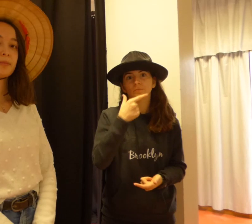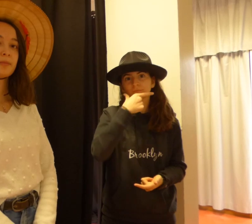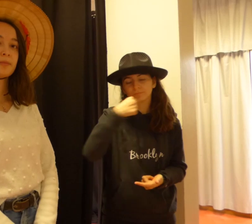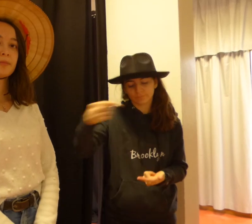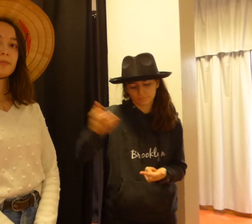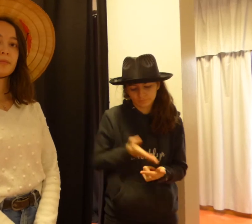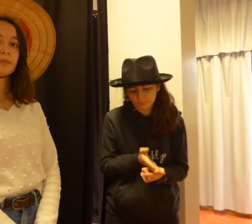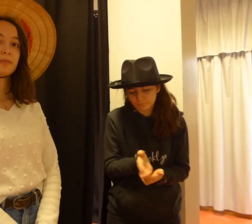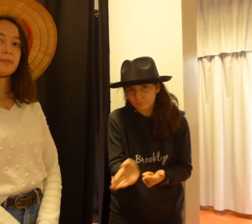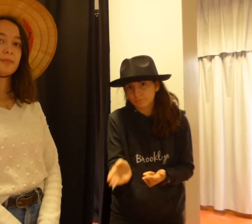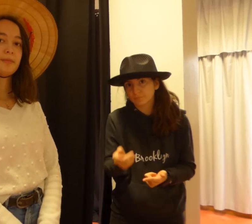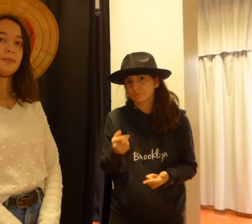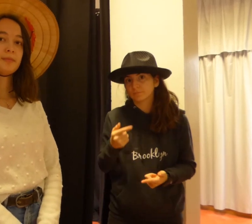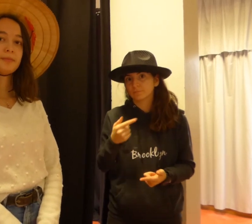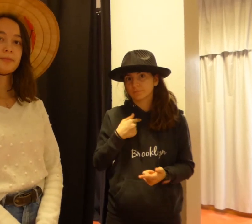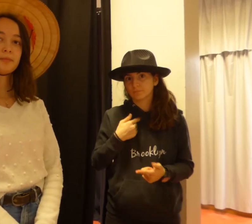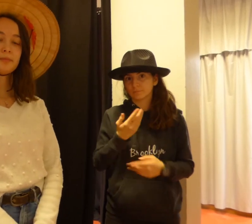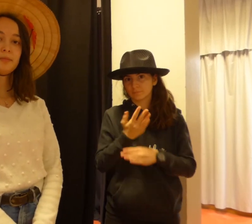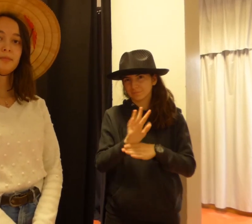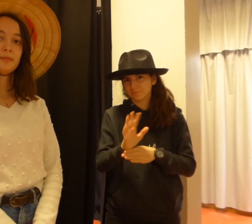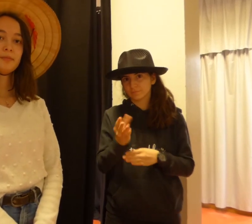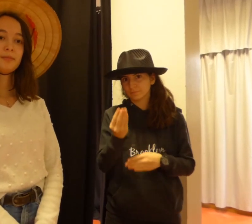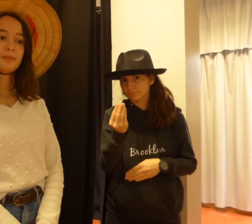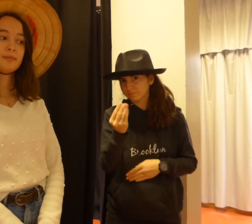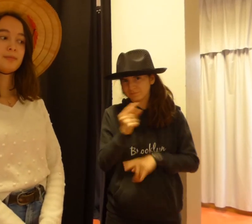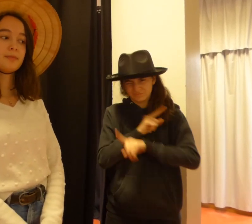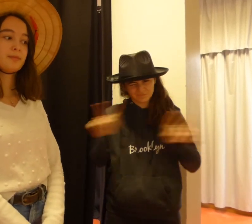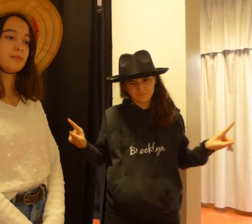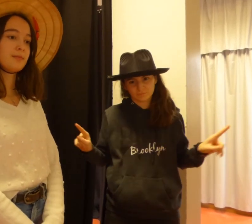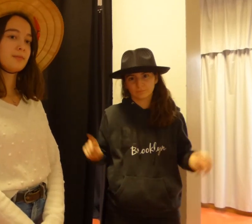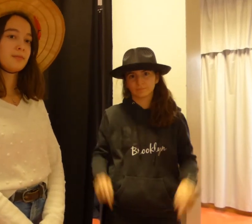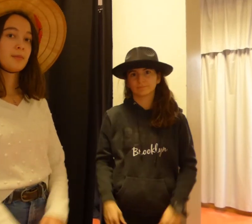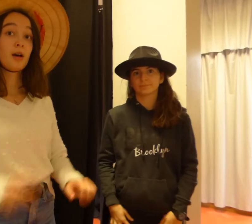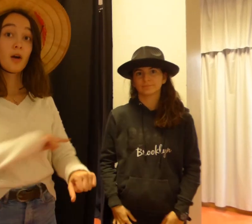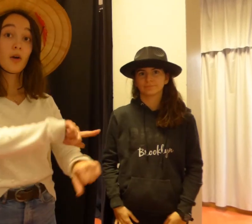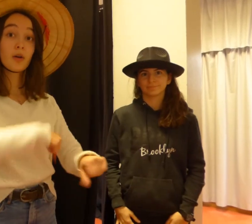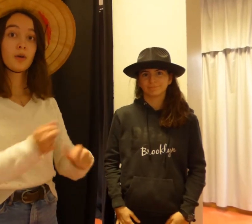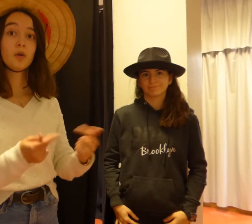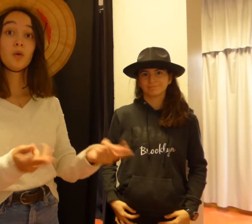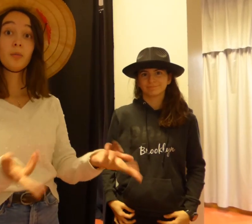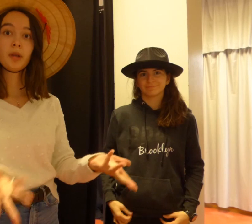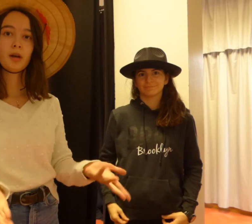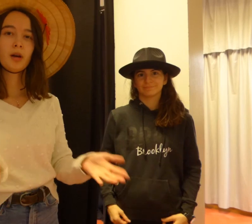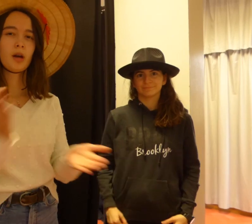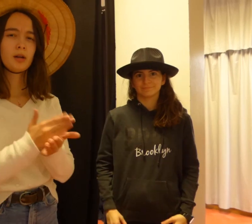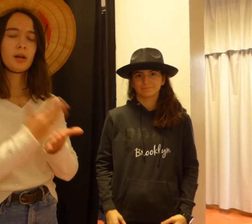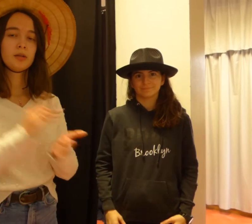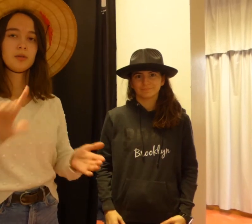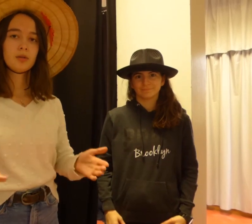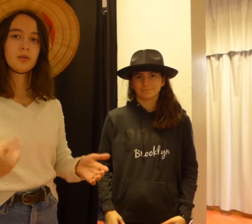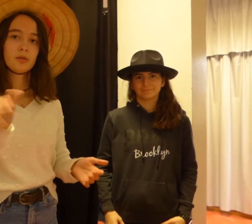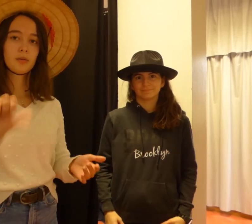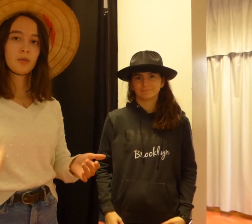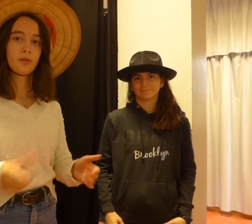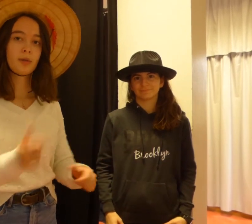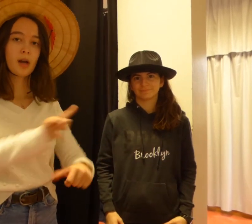'aisance à l'oral et de ne pas avoir peur de se présenter. En classe de seconde et de première, l'option Théâtre a lieu